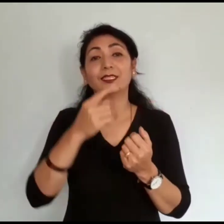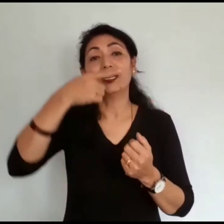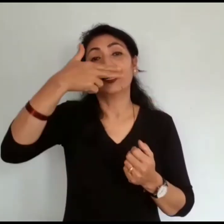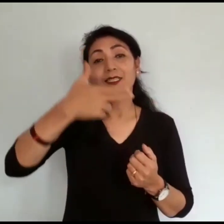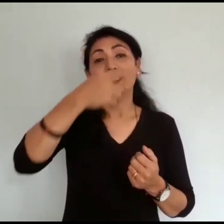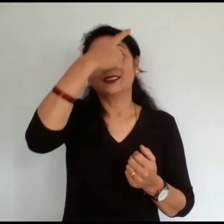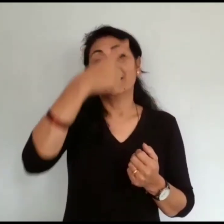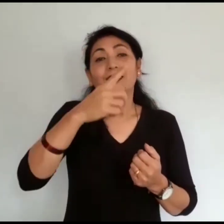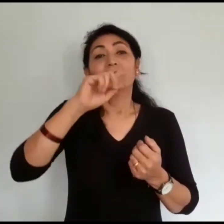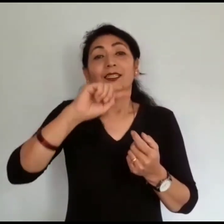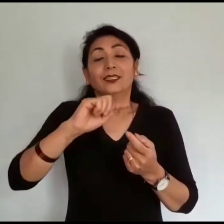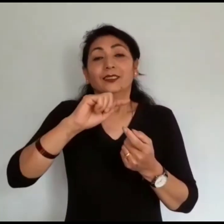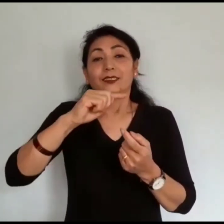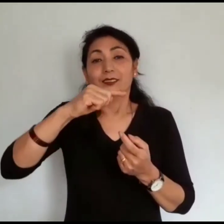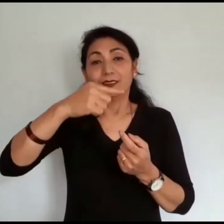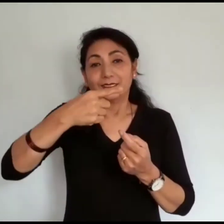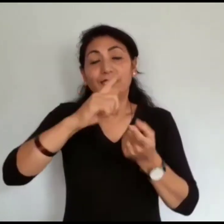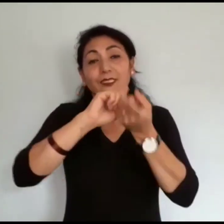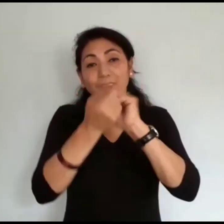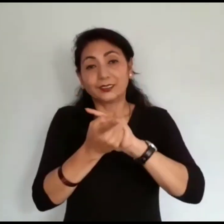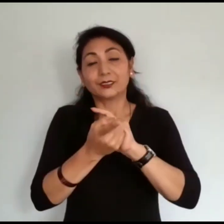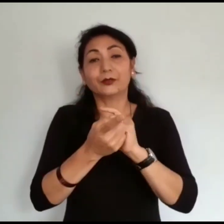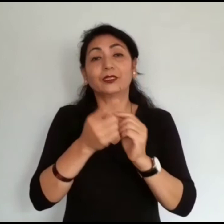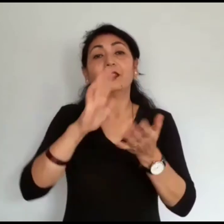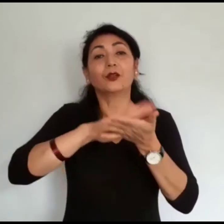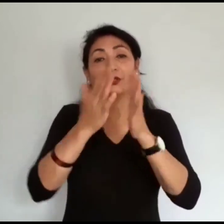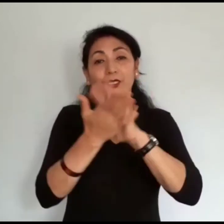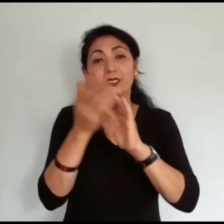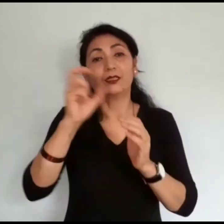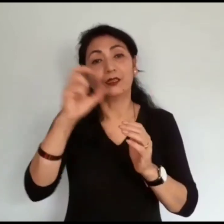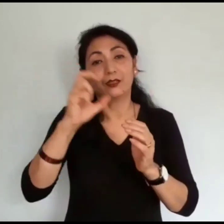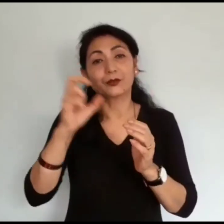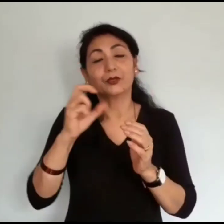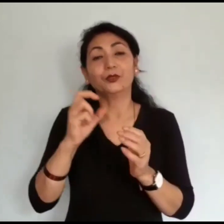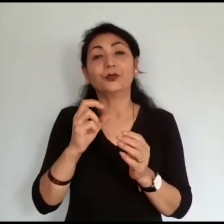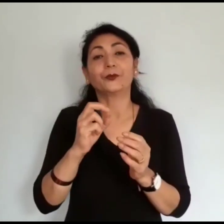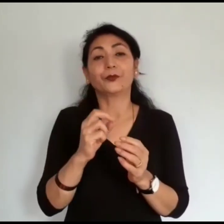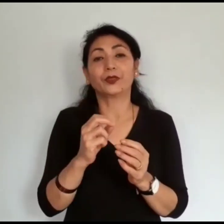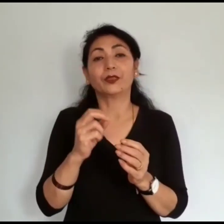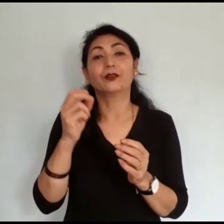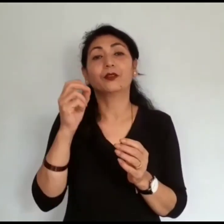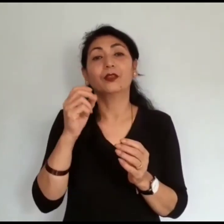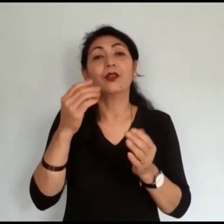क्लब अफ्चरुमाती को फेस्बूक पेज में संपर्क गरनु हुला।